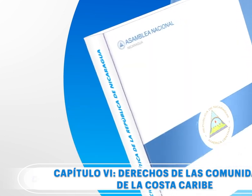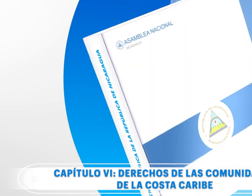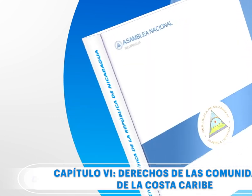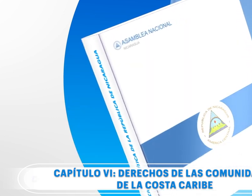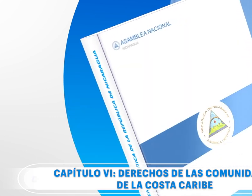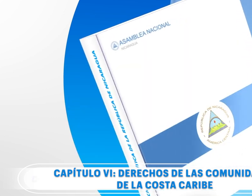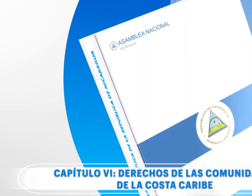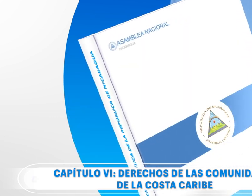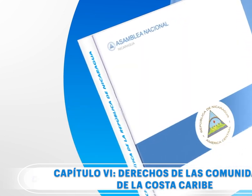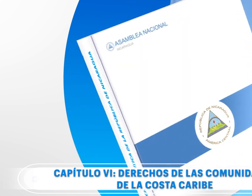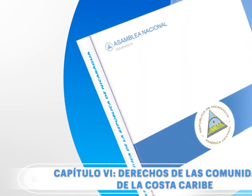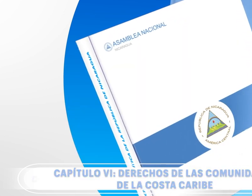Costa Caribe